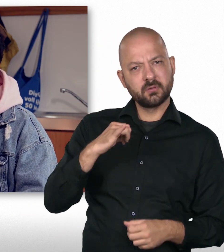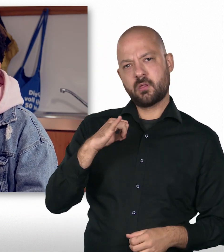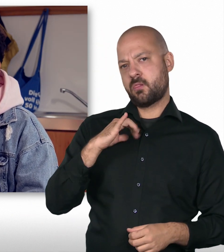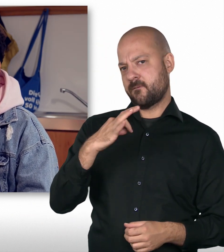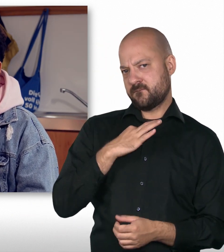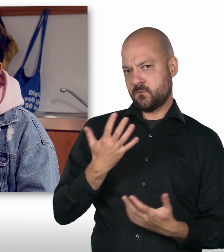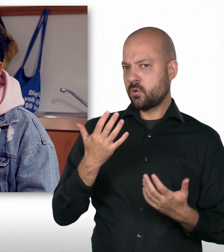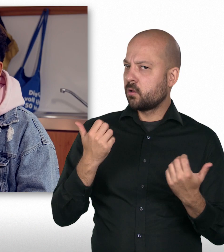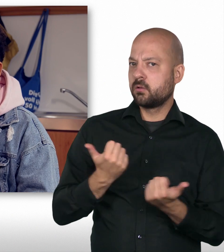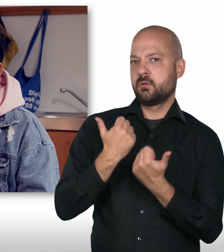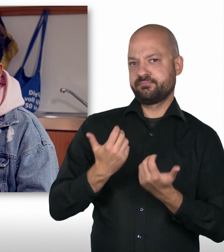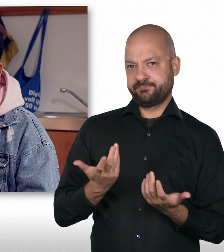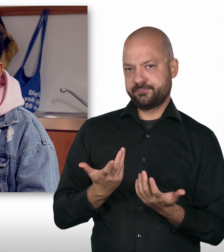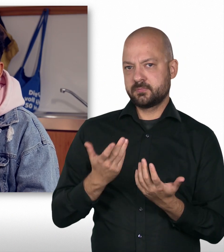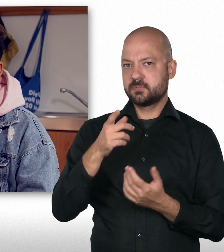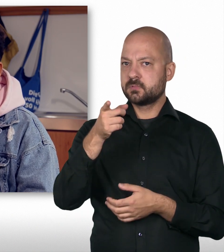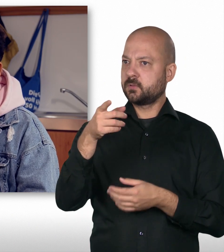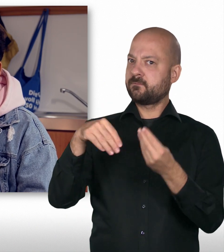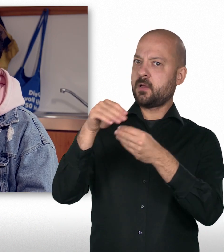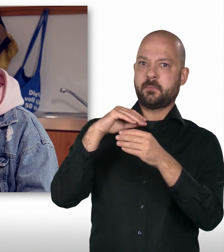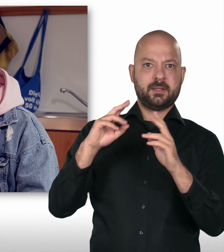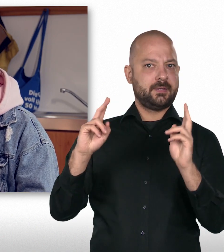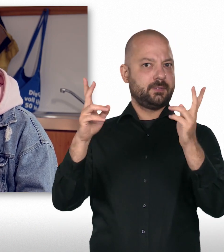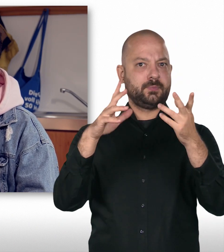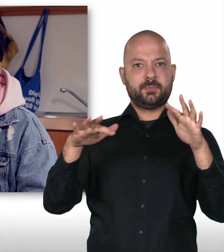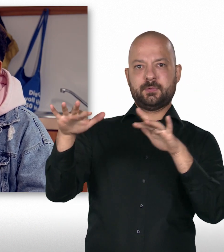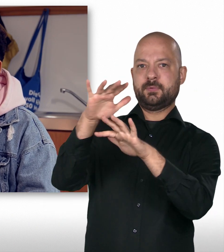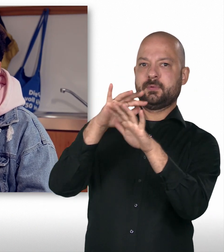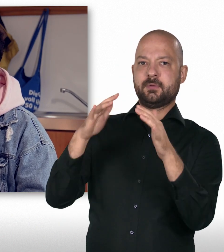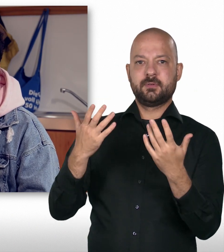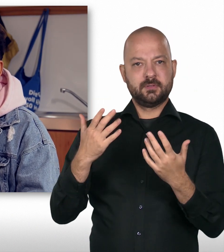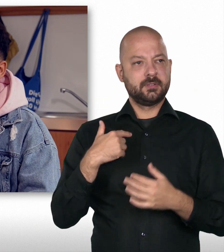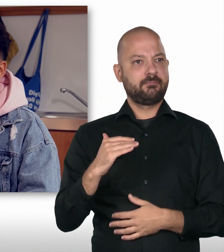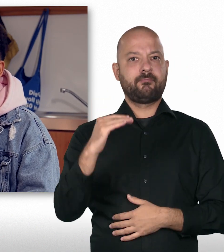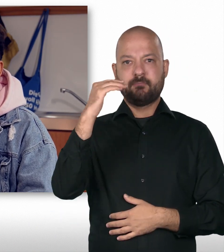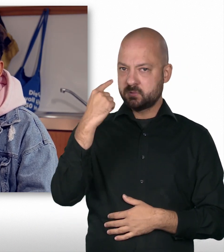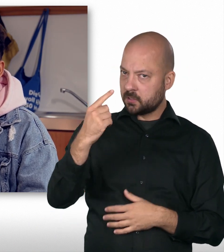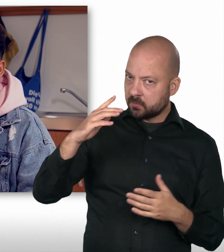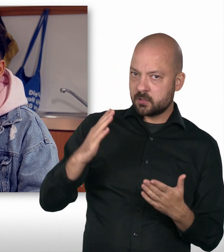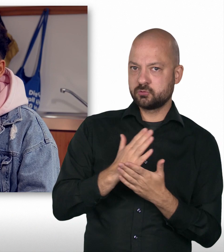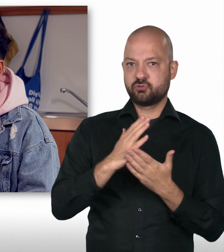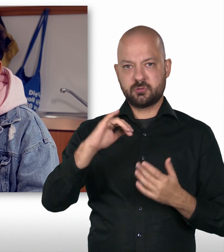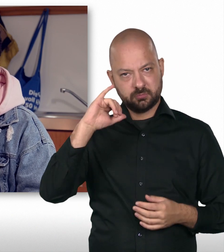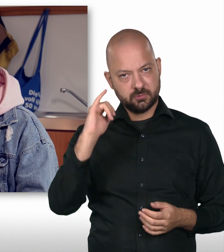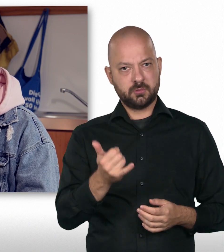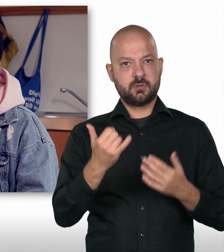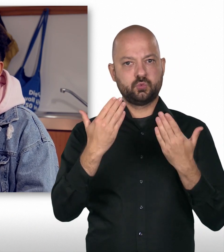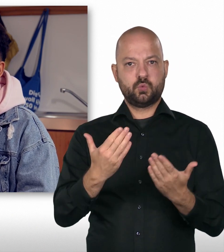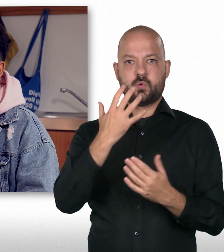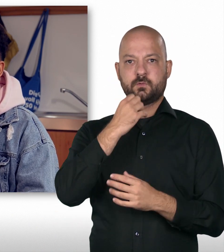überhaupt machst. Ich finde es auch super cool, dass du aus so einer Familie kommst und sagst, ich habe mir das jetzt als erwachsener Mensch so überlegt und möchte